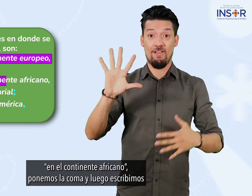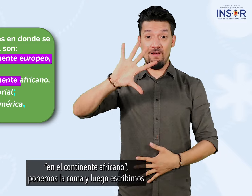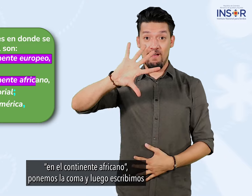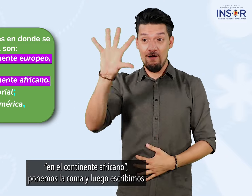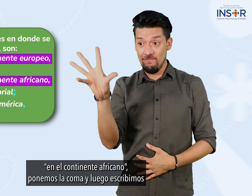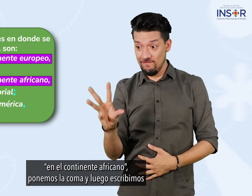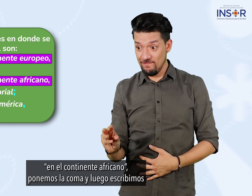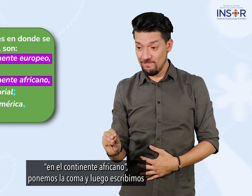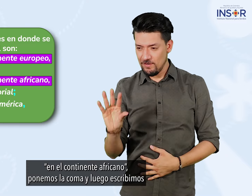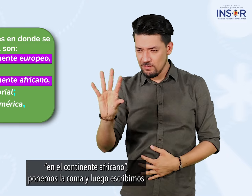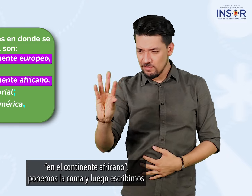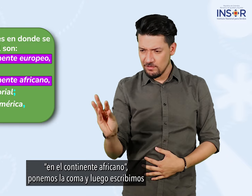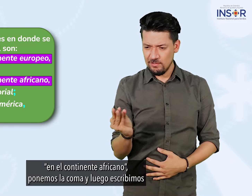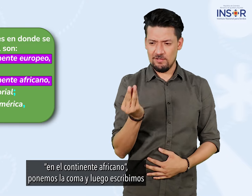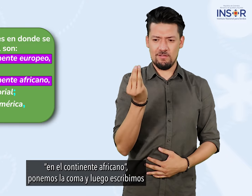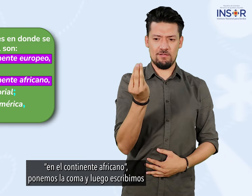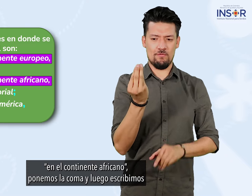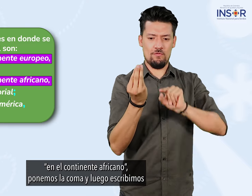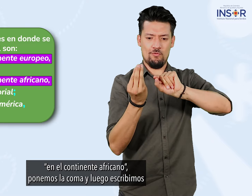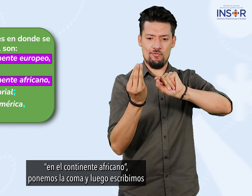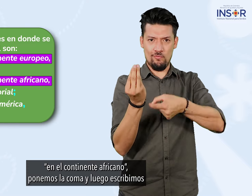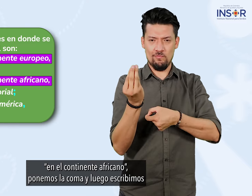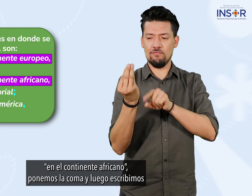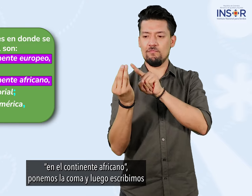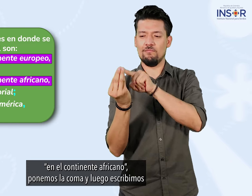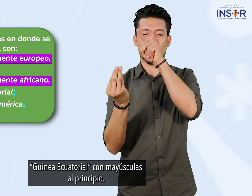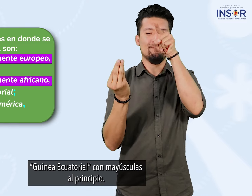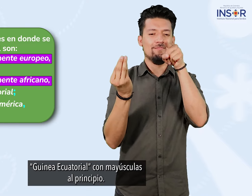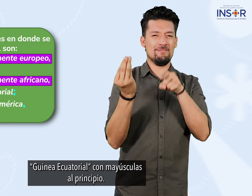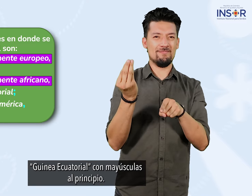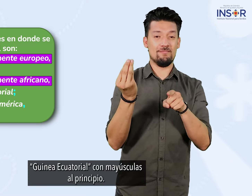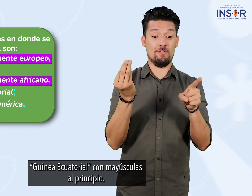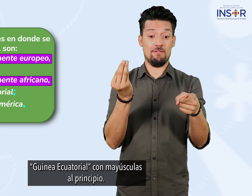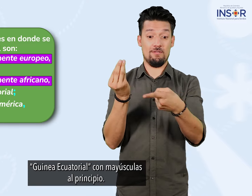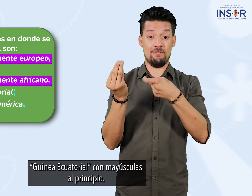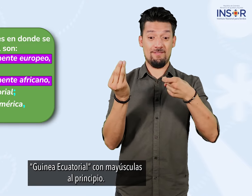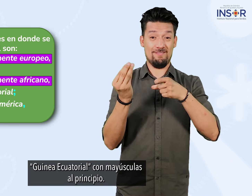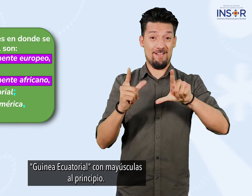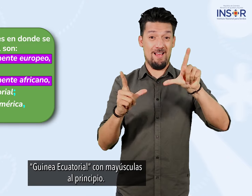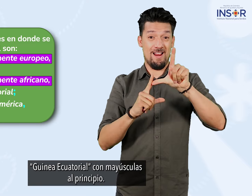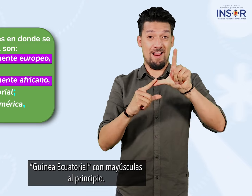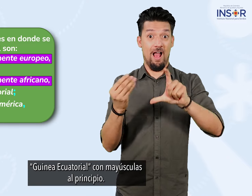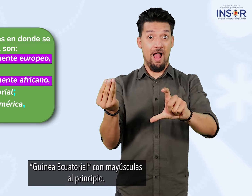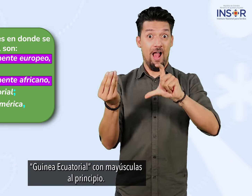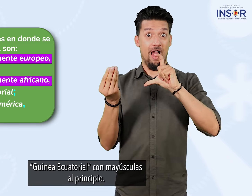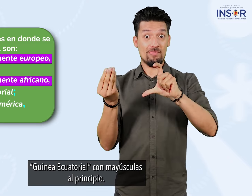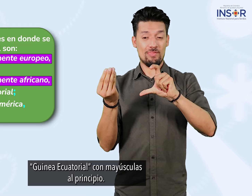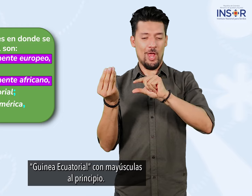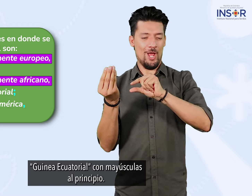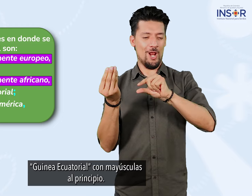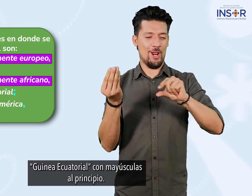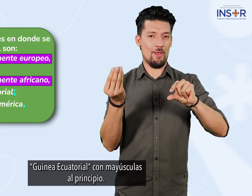el continente africano ponemos la coma y luego escribimos Guinea Ecuatorial con mayúsculas al principio